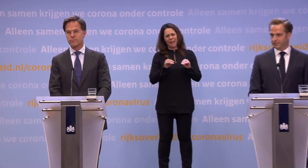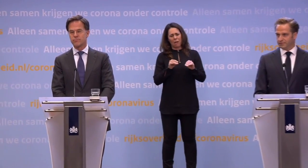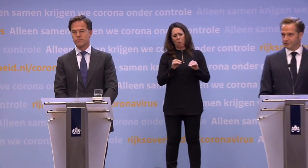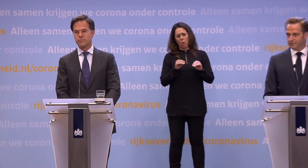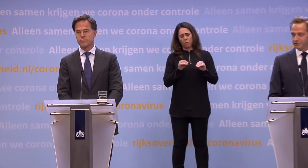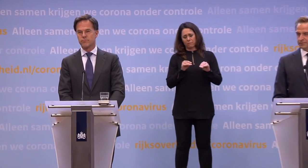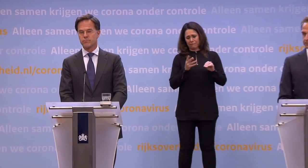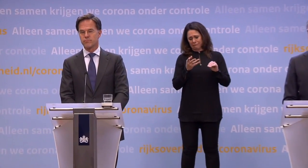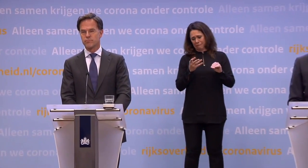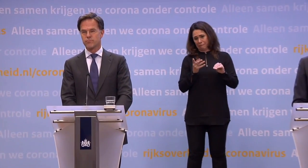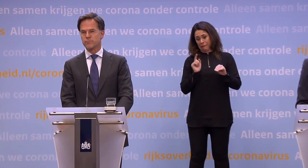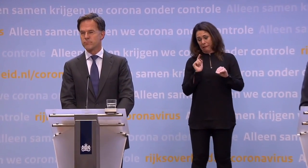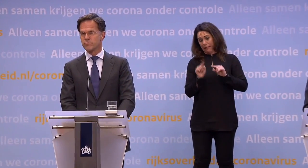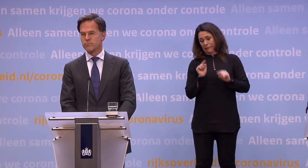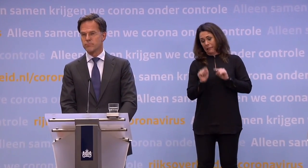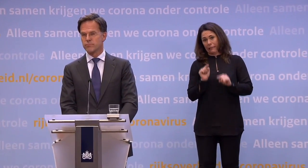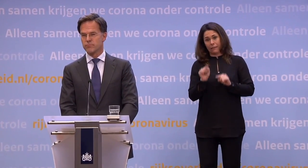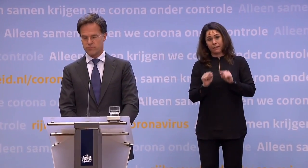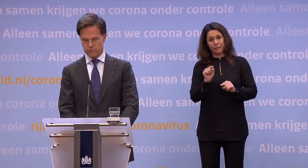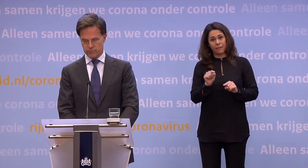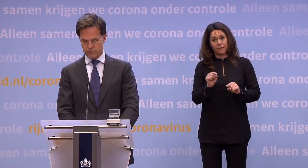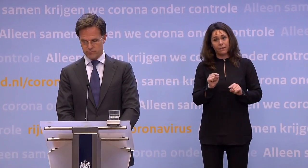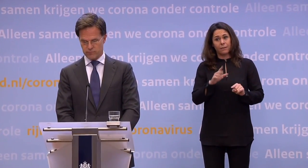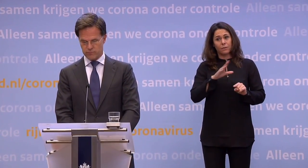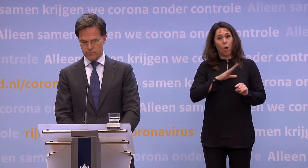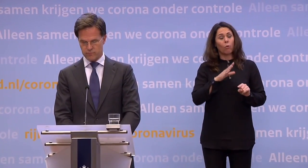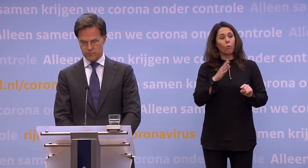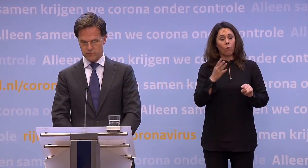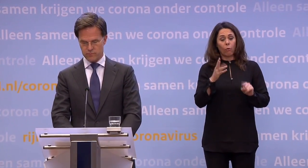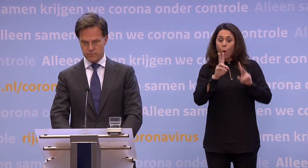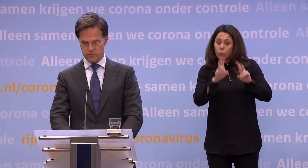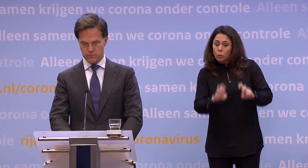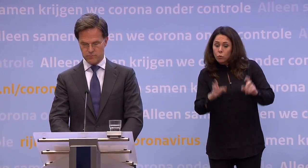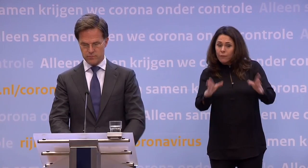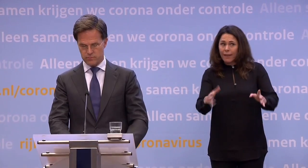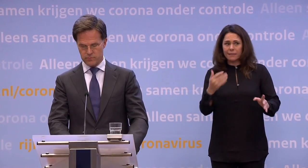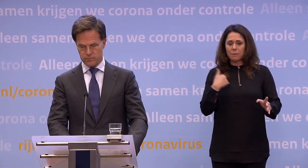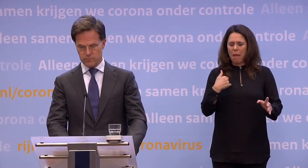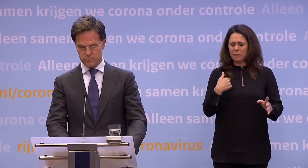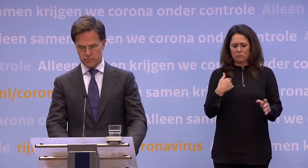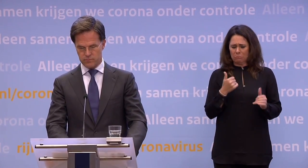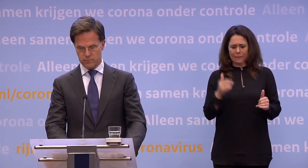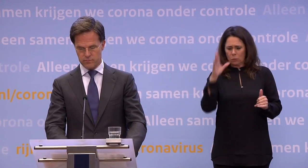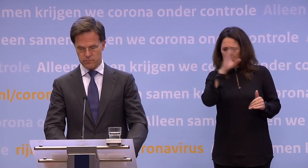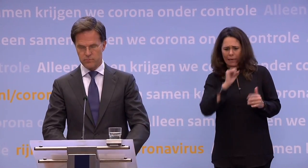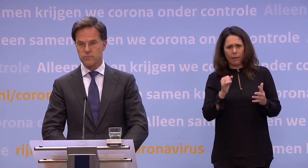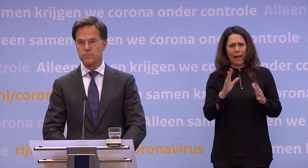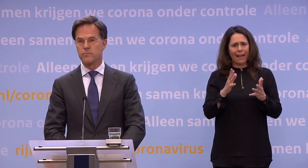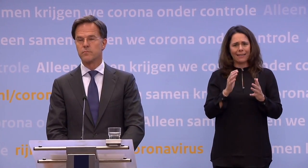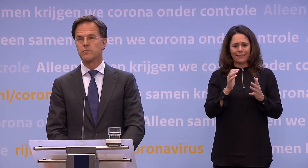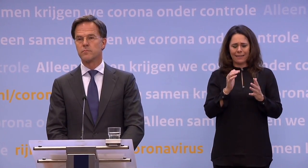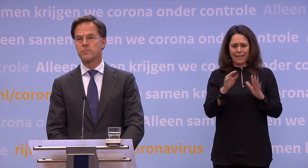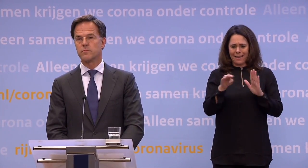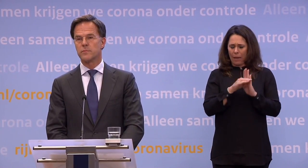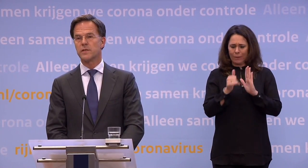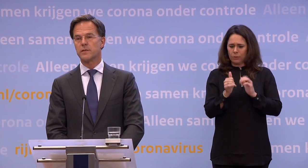allerlei onderzoeken blijkt ook dat mensen het steeds slechter naleven... ...en ook steeds slechter begrijpen. Is die regel nog